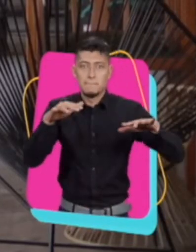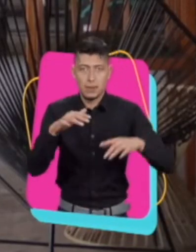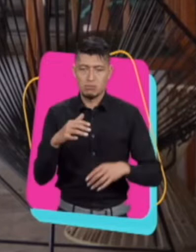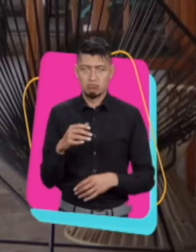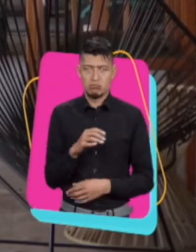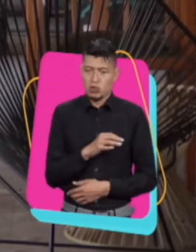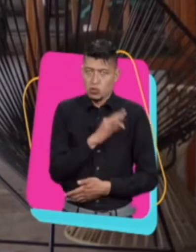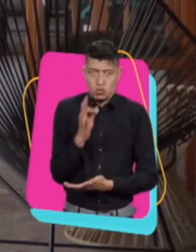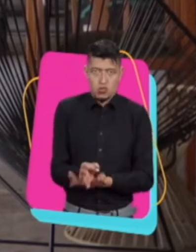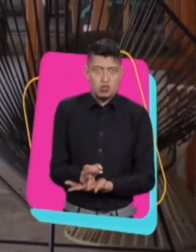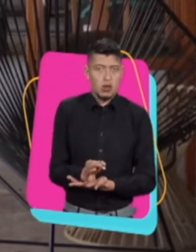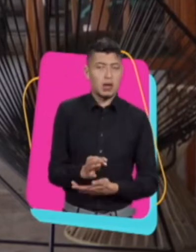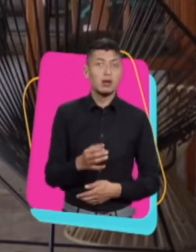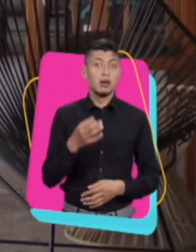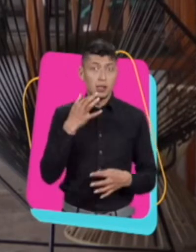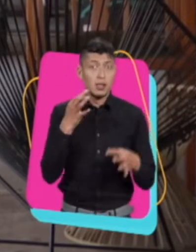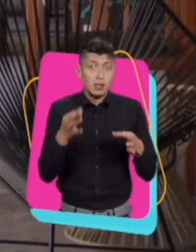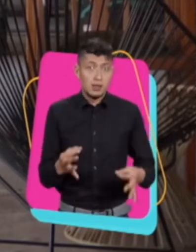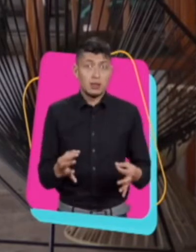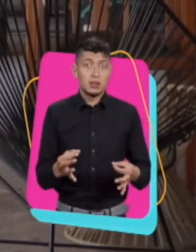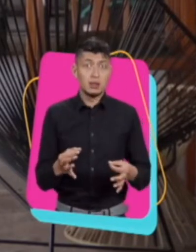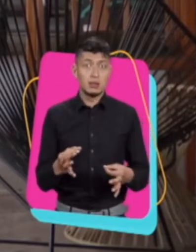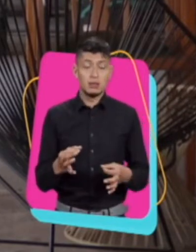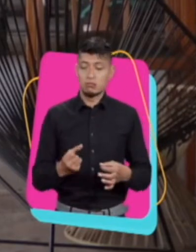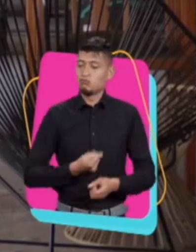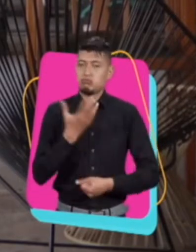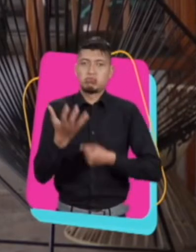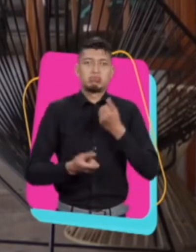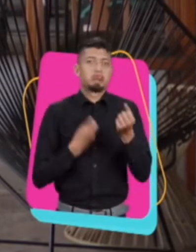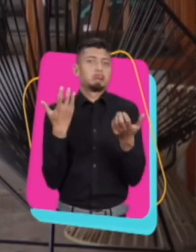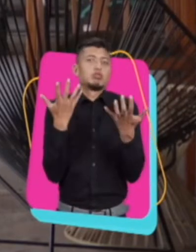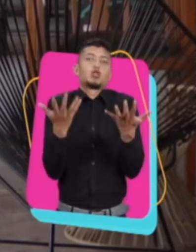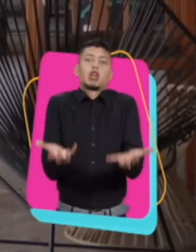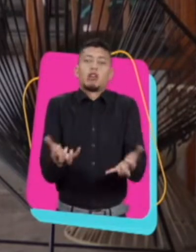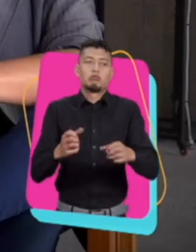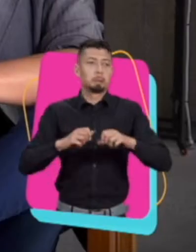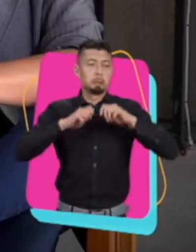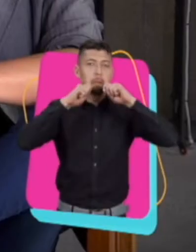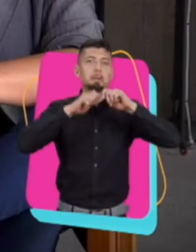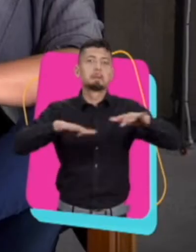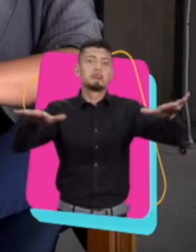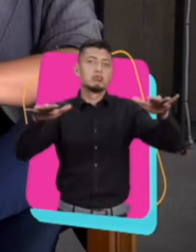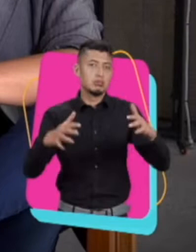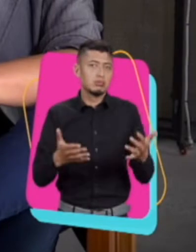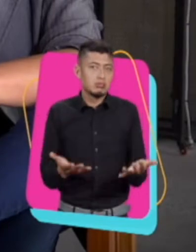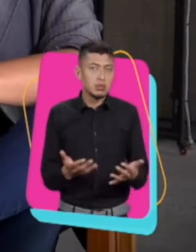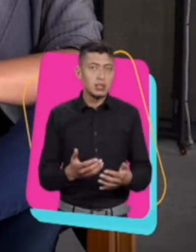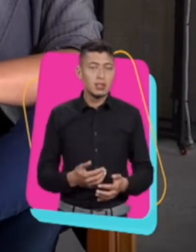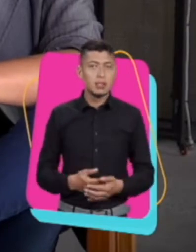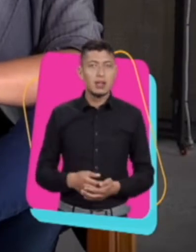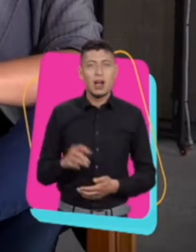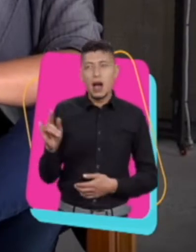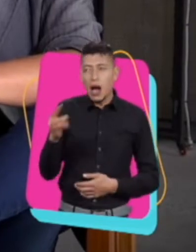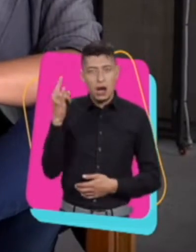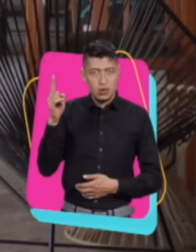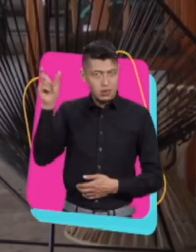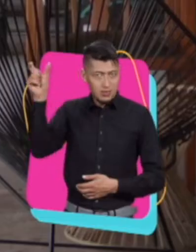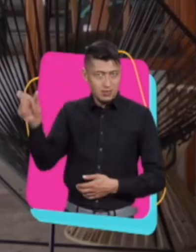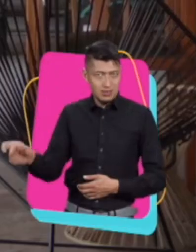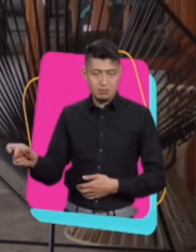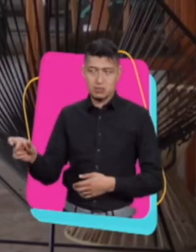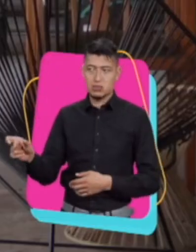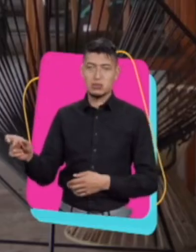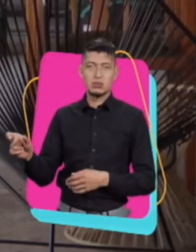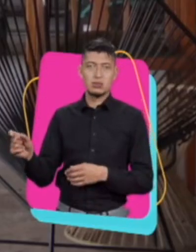censura para hablar, nada. Realmente uno pues expresa lo que quiere. De pronto, si digamos